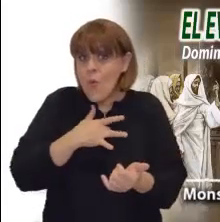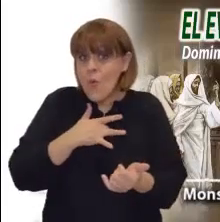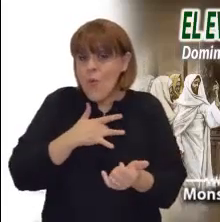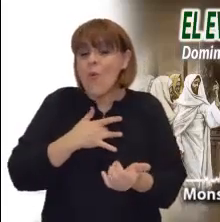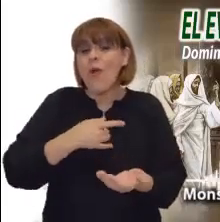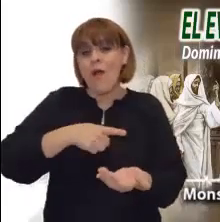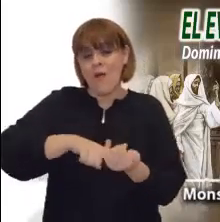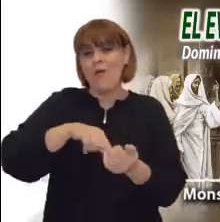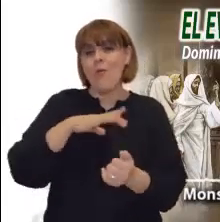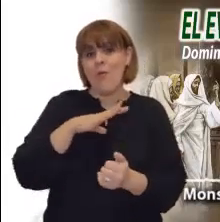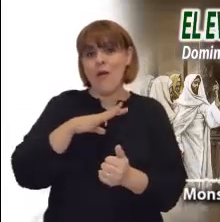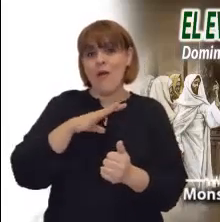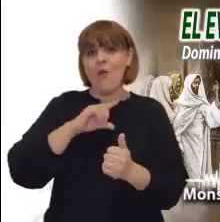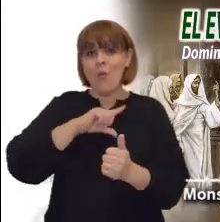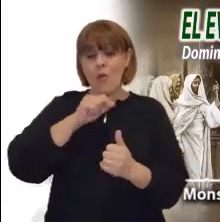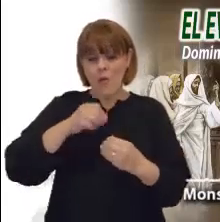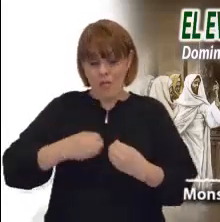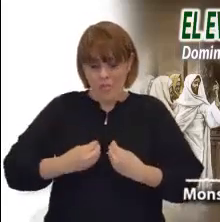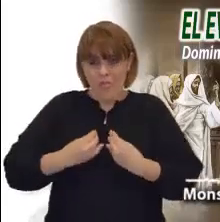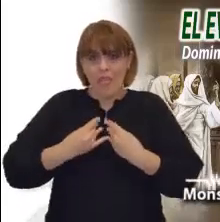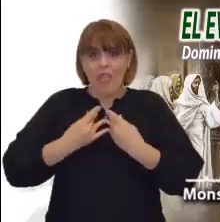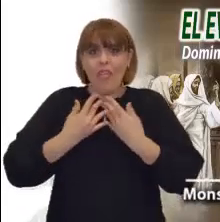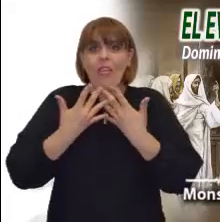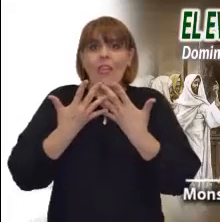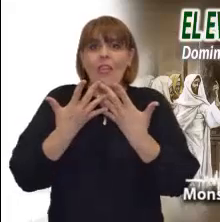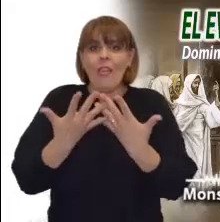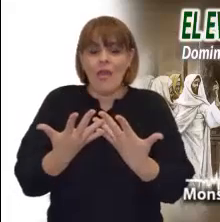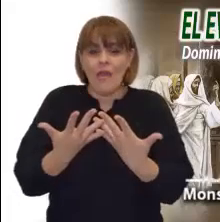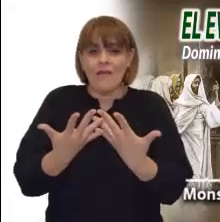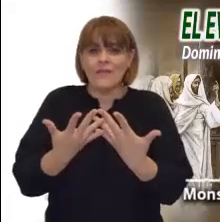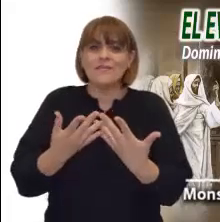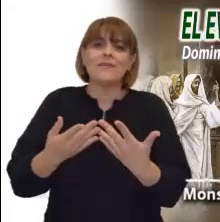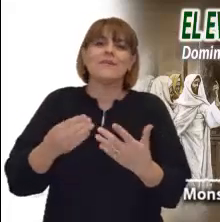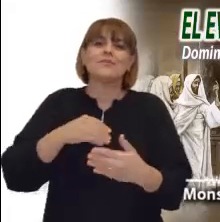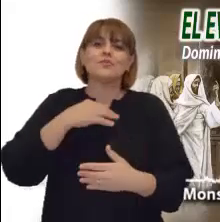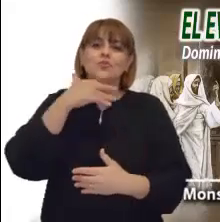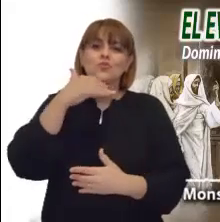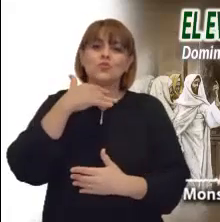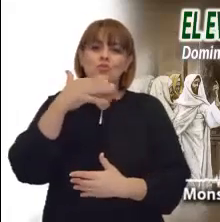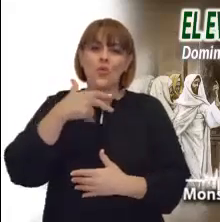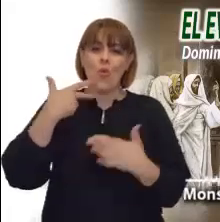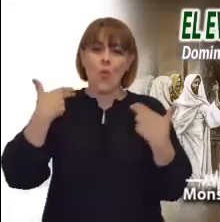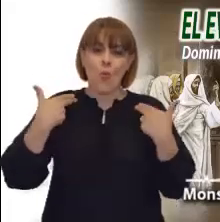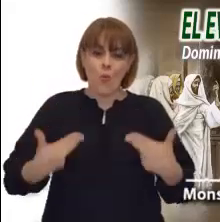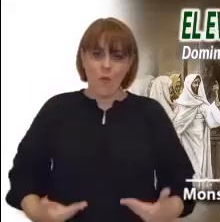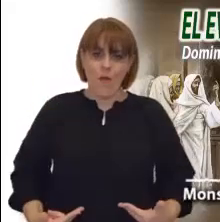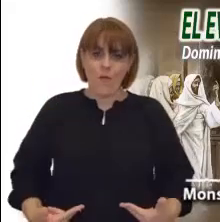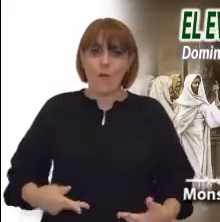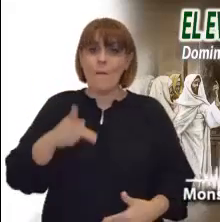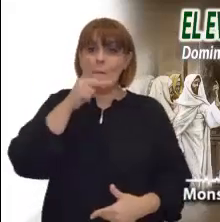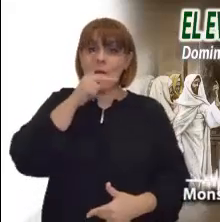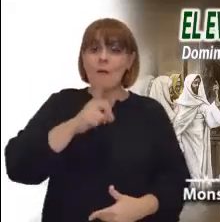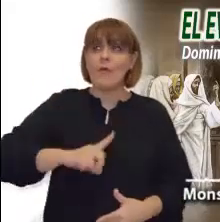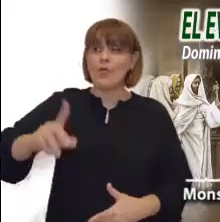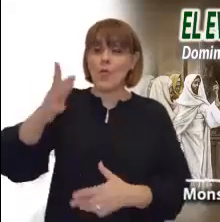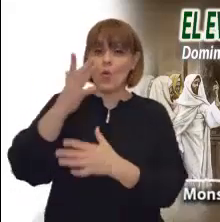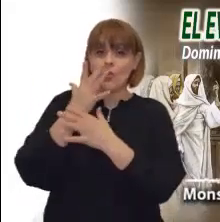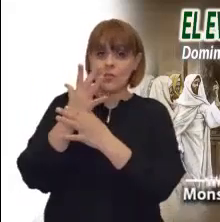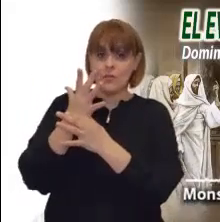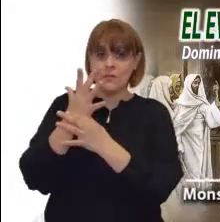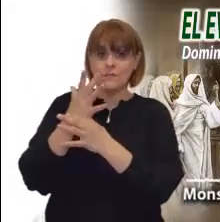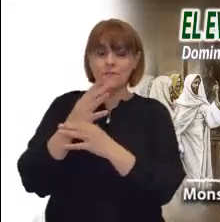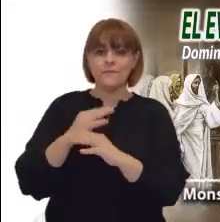acerca de tradiciones calificadas por Jesús como humanas, inventadas por aquellos que están